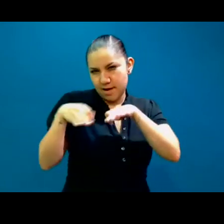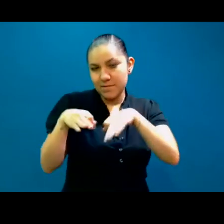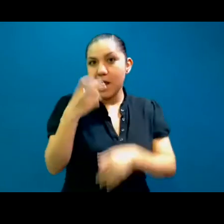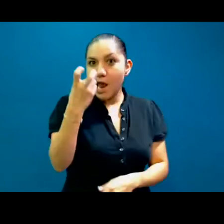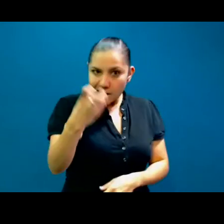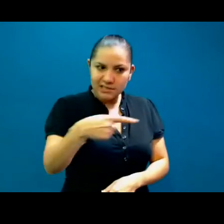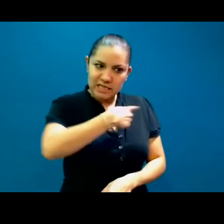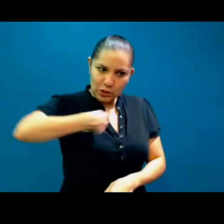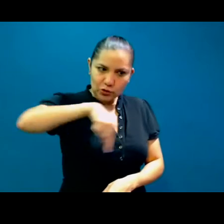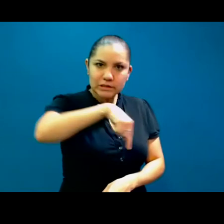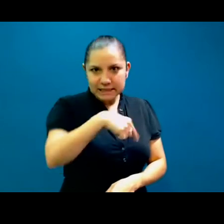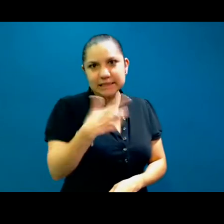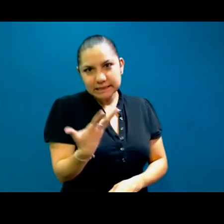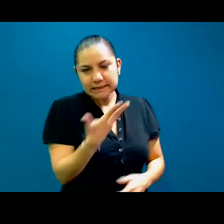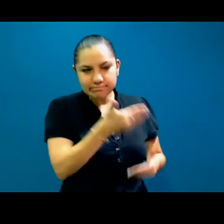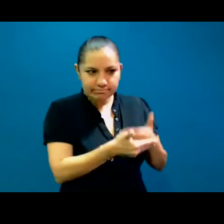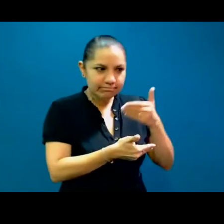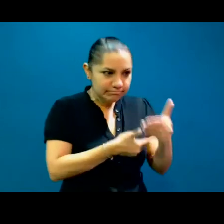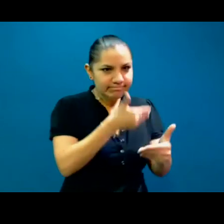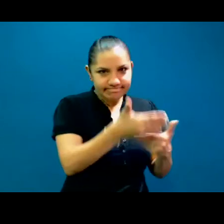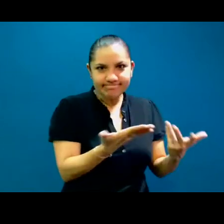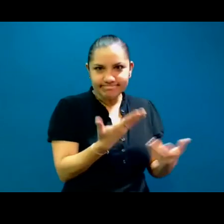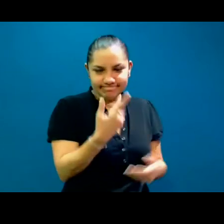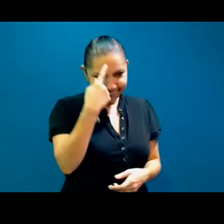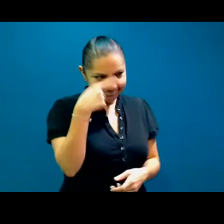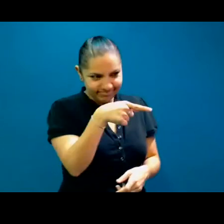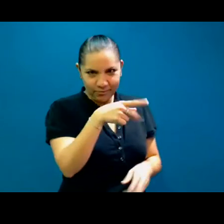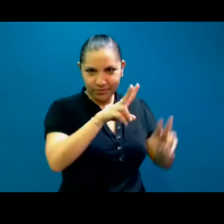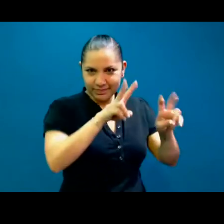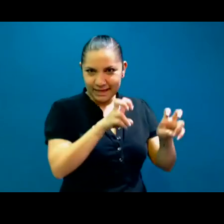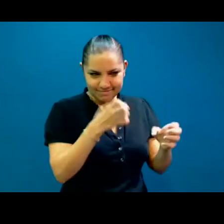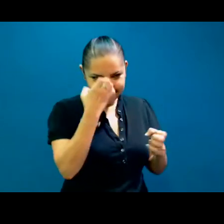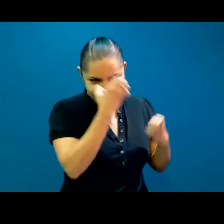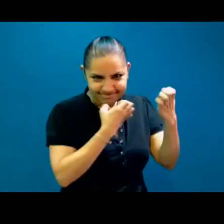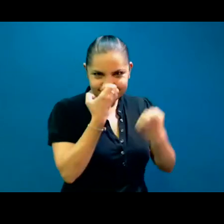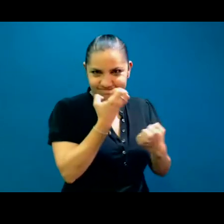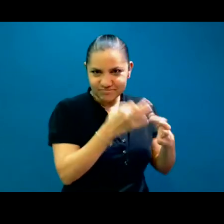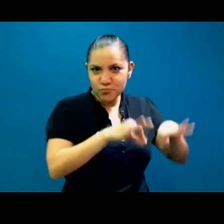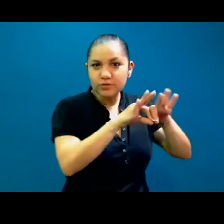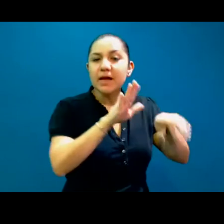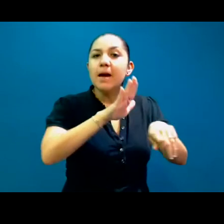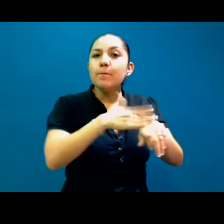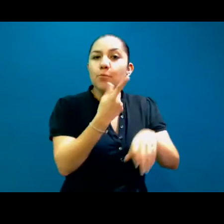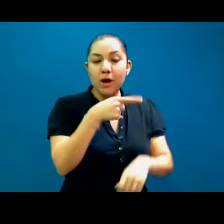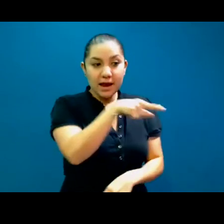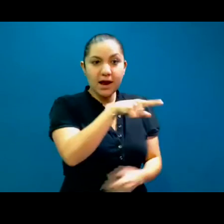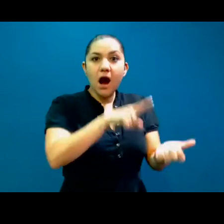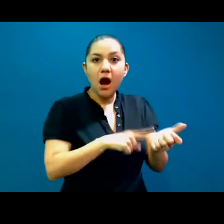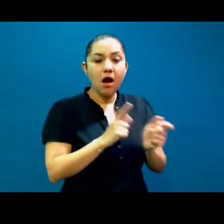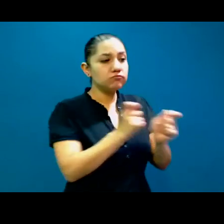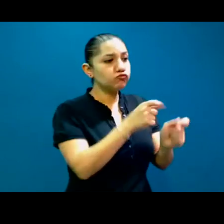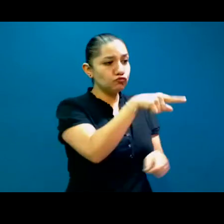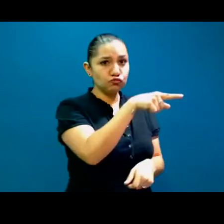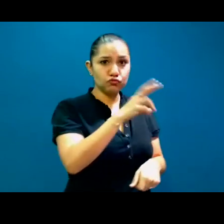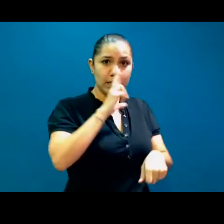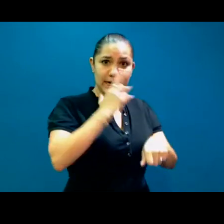bilingüe tiene múltiples funciones. Entonces, yo como enlace comunitario, ayudo a mi comunidad y ayudo a mi padre de familia,